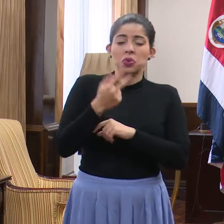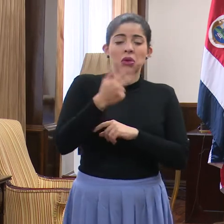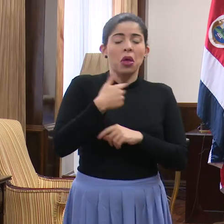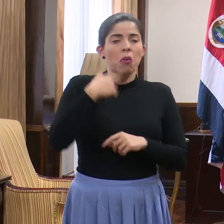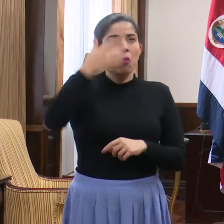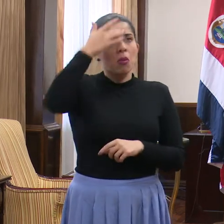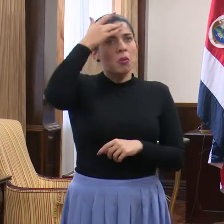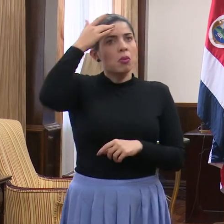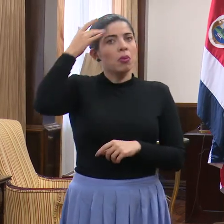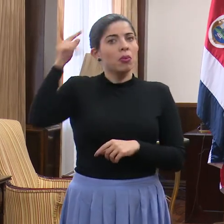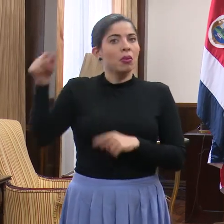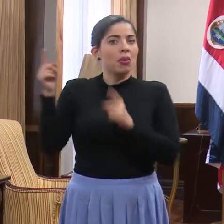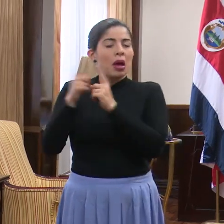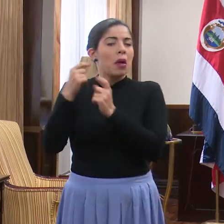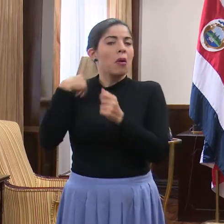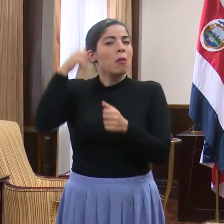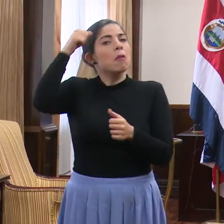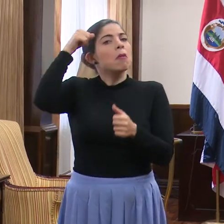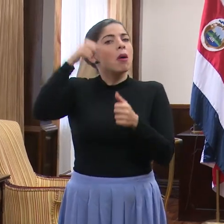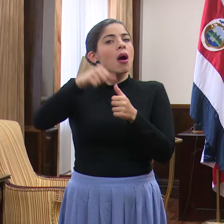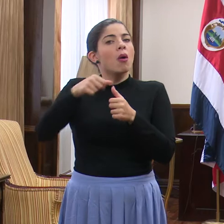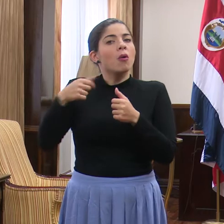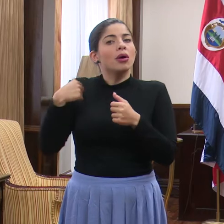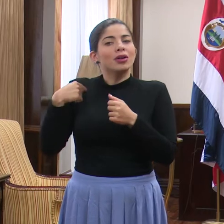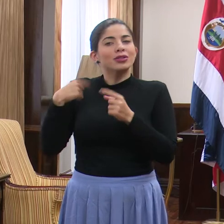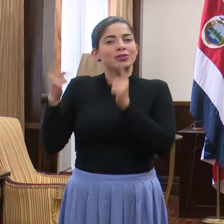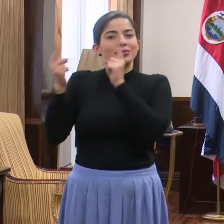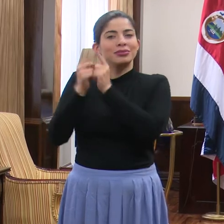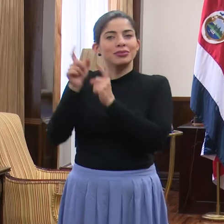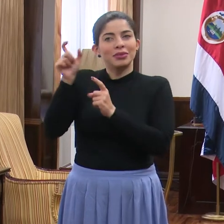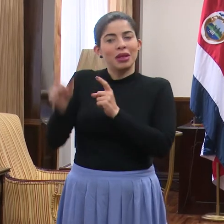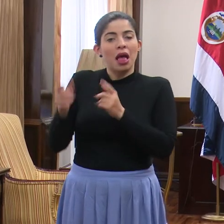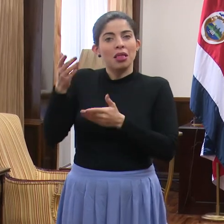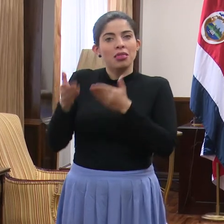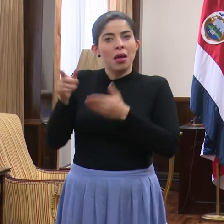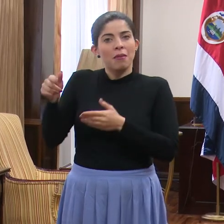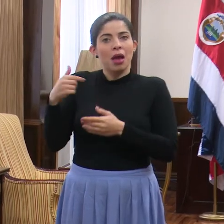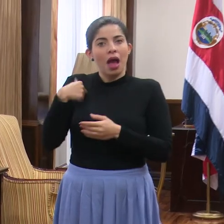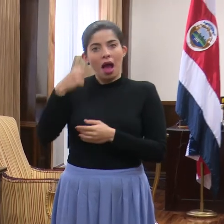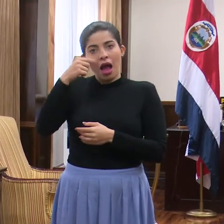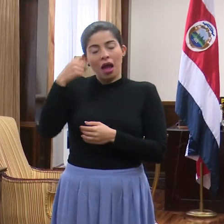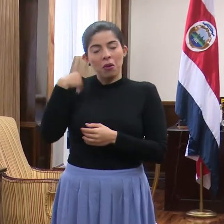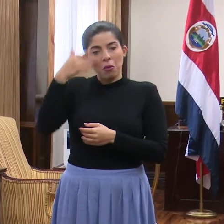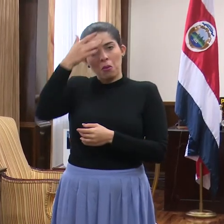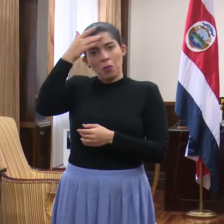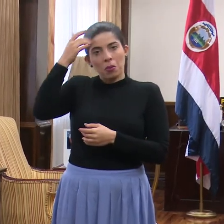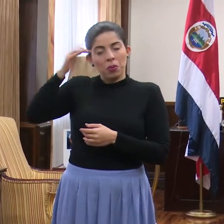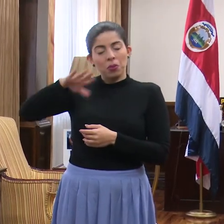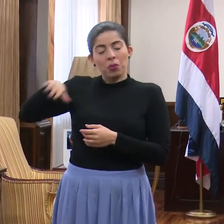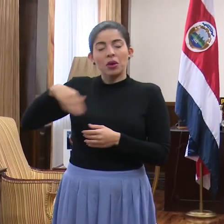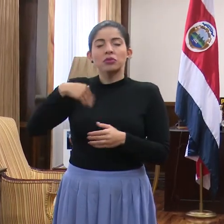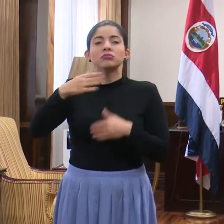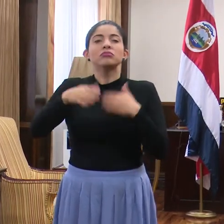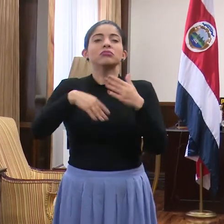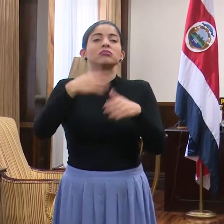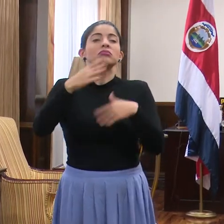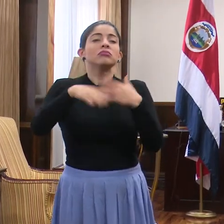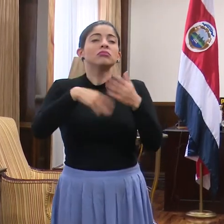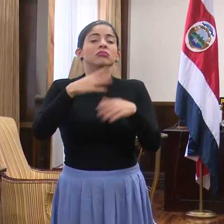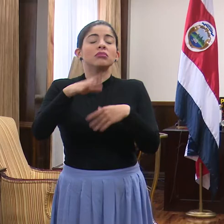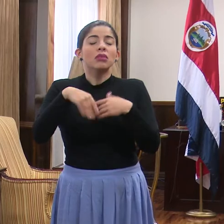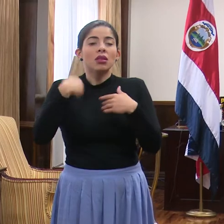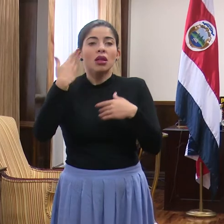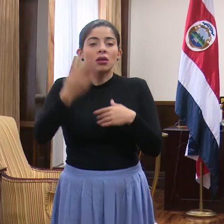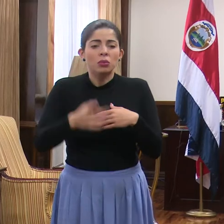olvidó, ya ni siquiera se acuerda de que había encontrado a alguien que podría haber tenido un catarro y eventualmente